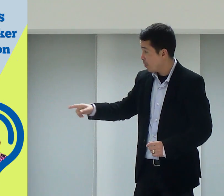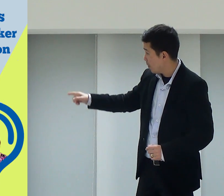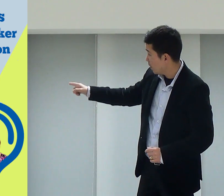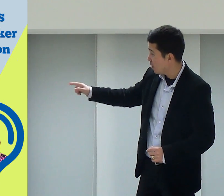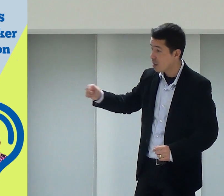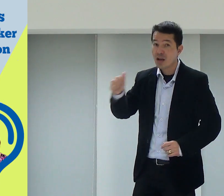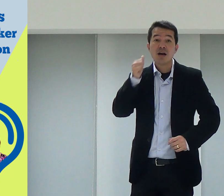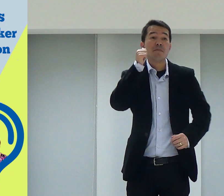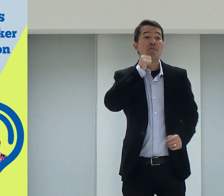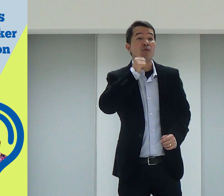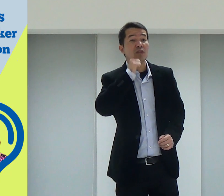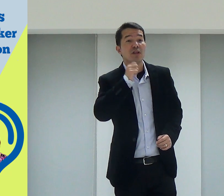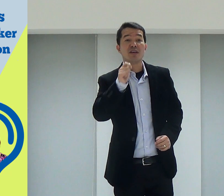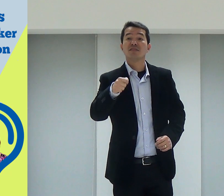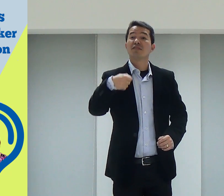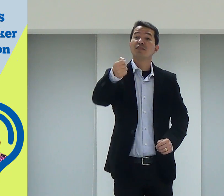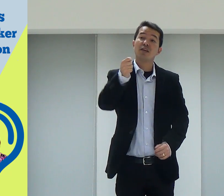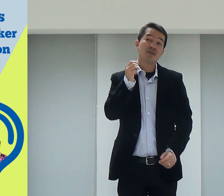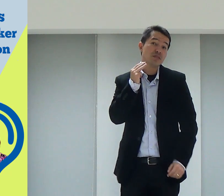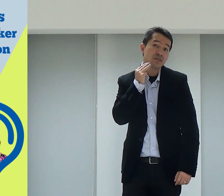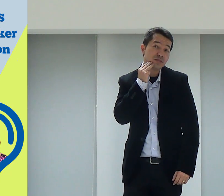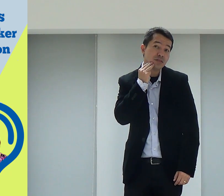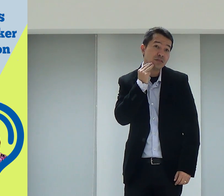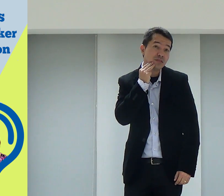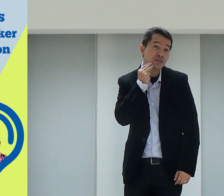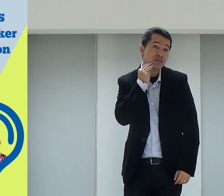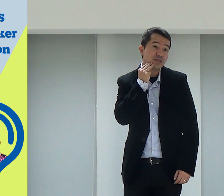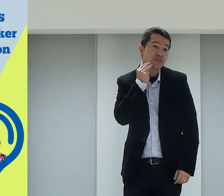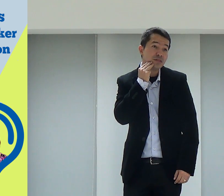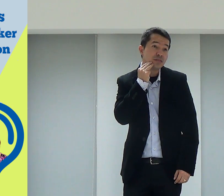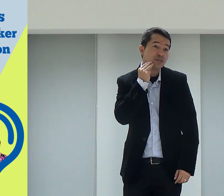Olha lá. Essa mulher, o sinal dela é este.